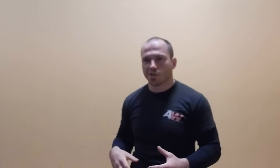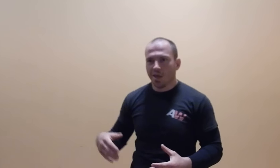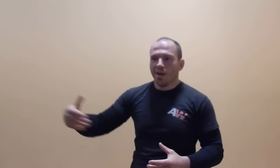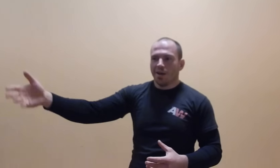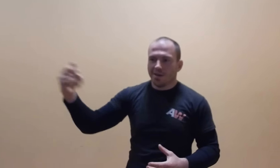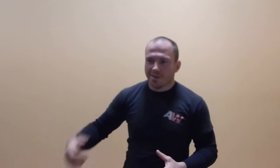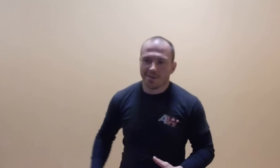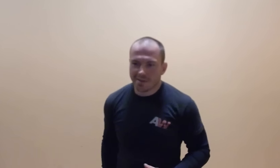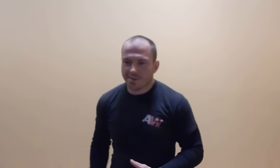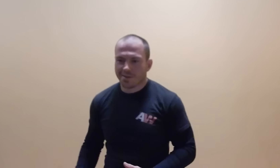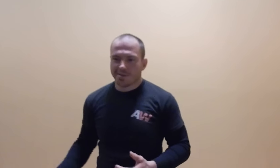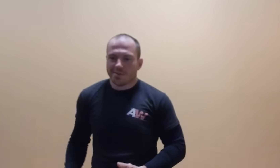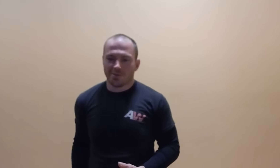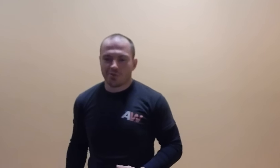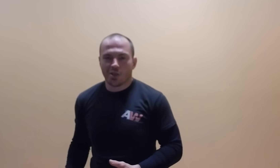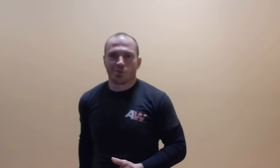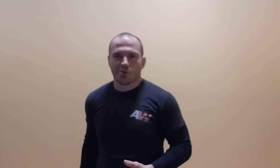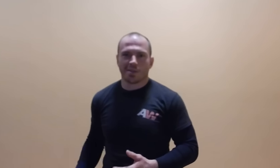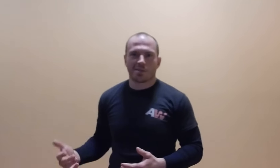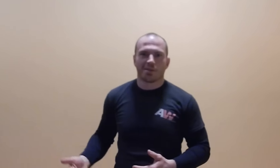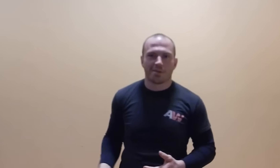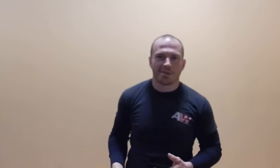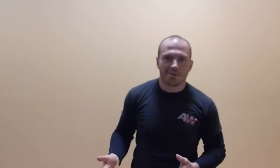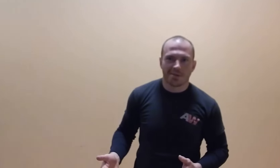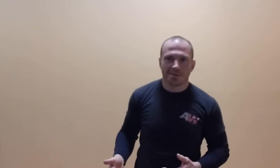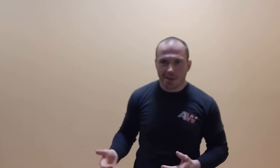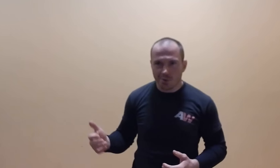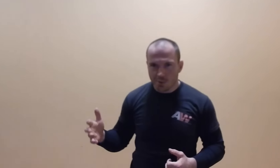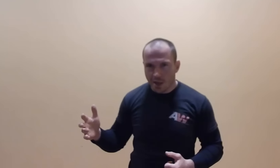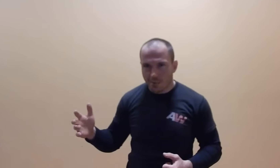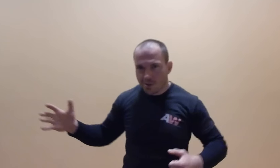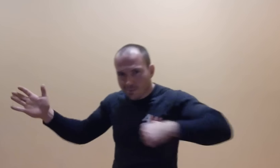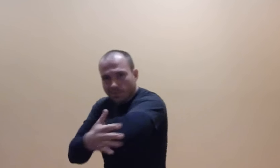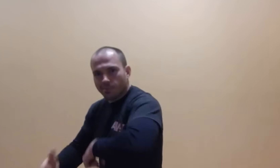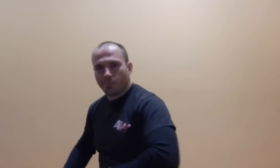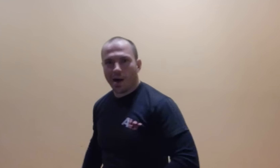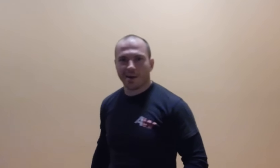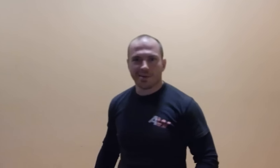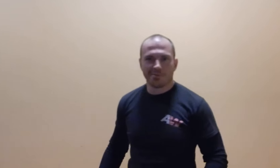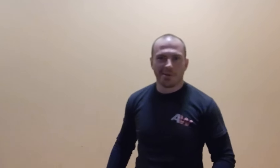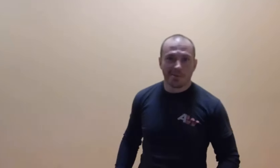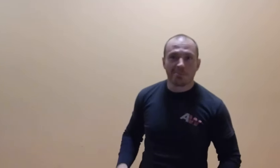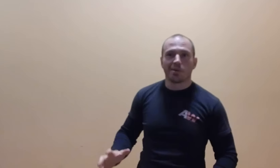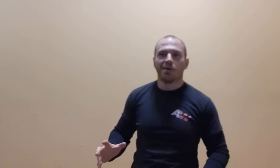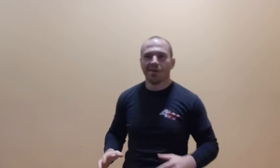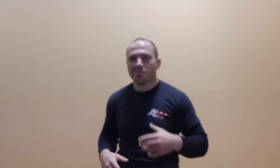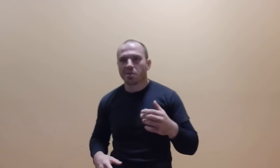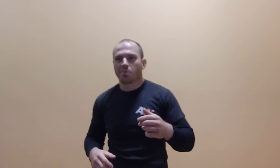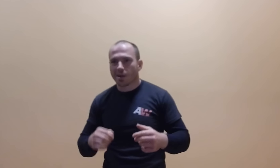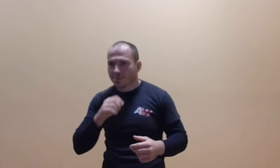że dziewczyna coś do nas zagaduje, a my ją bach, bo tak bardzo